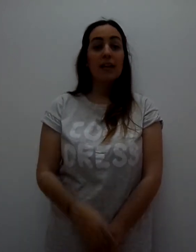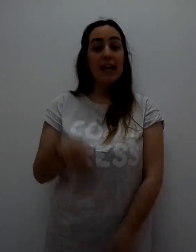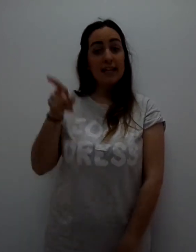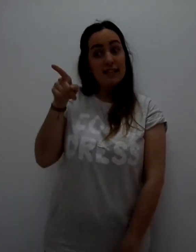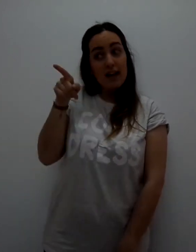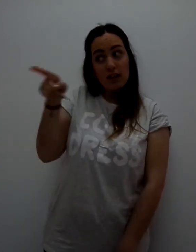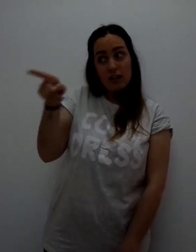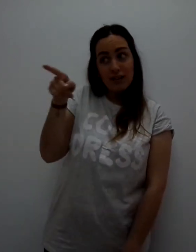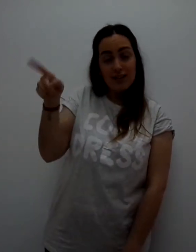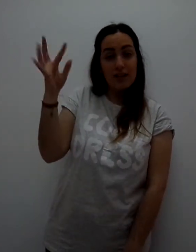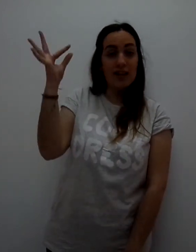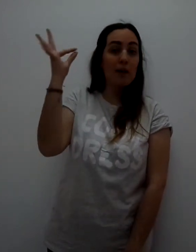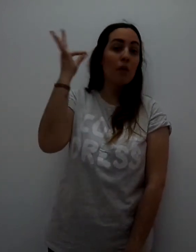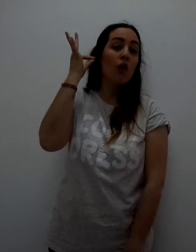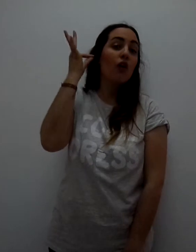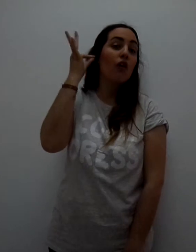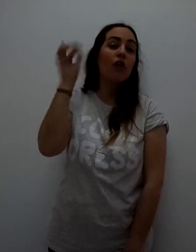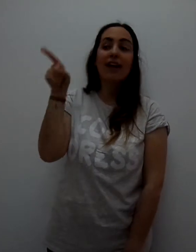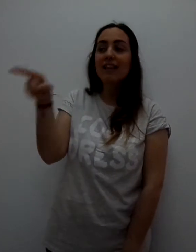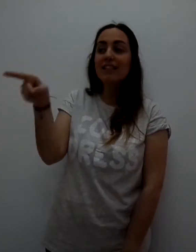Ella. La señalamos. Ella.